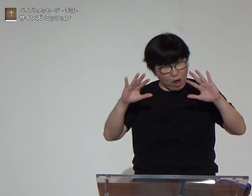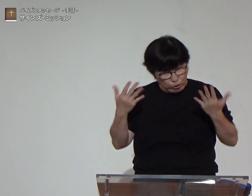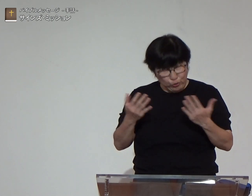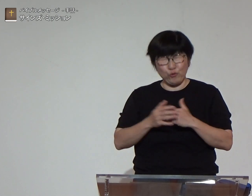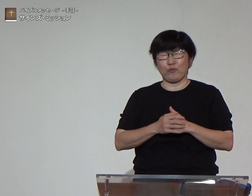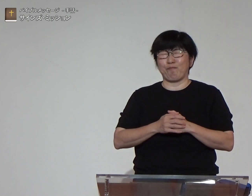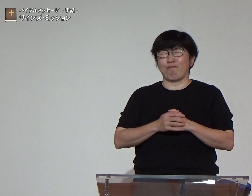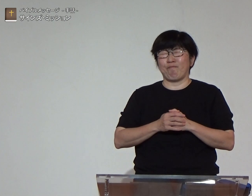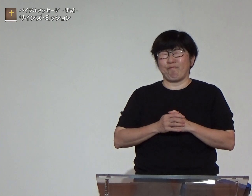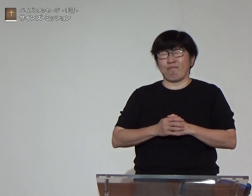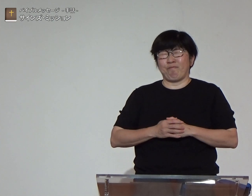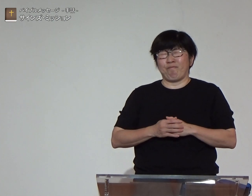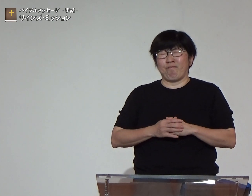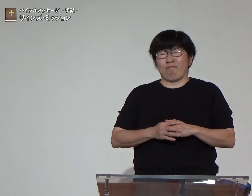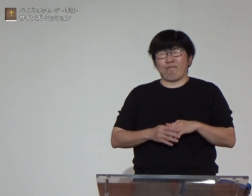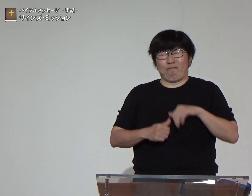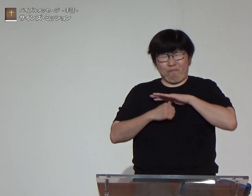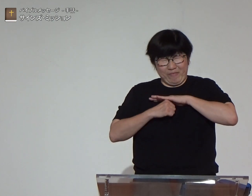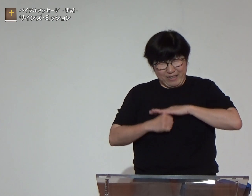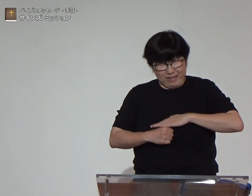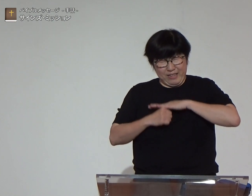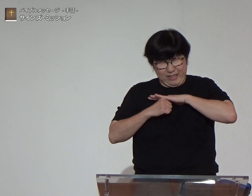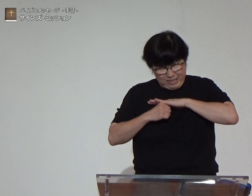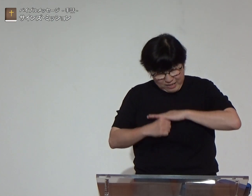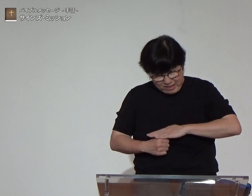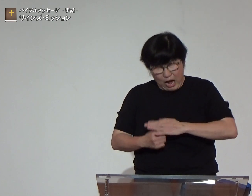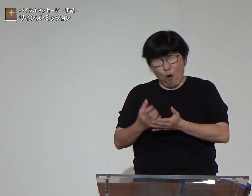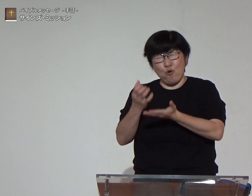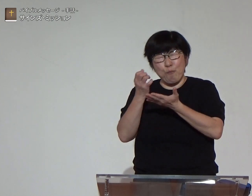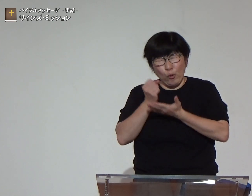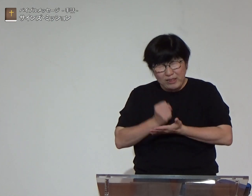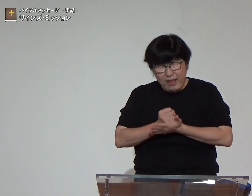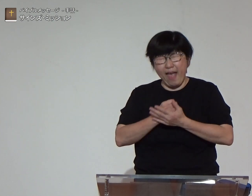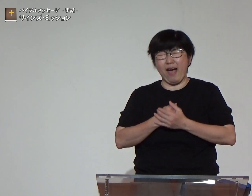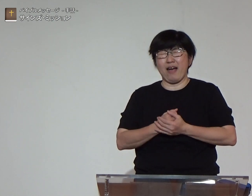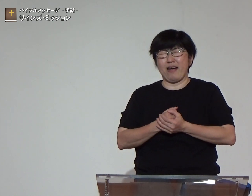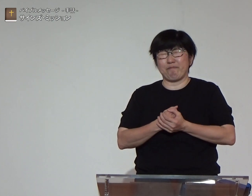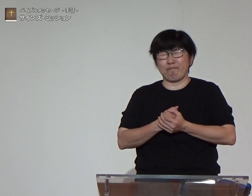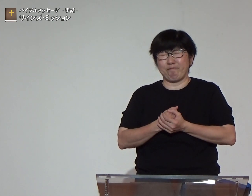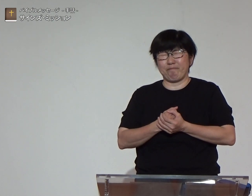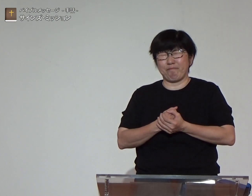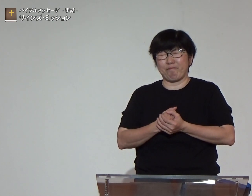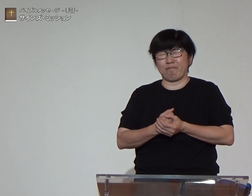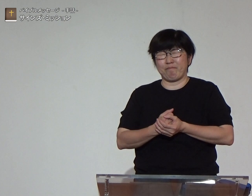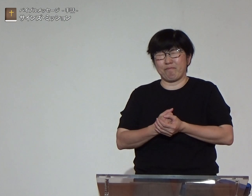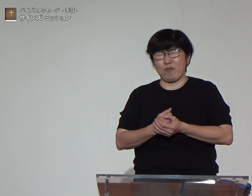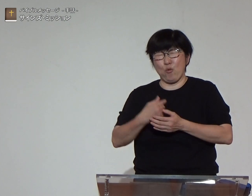神様は見捨てない忍耐を持って私たちを